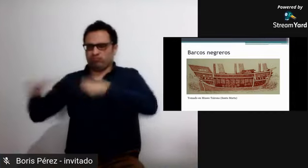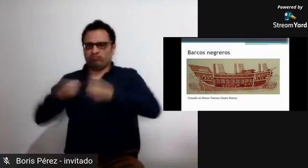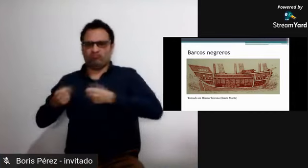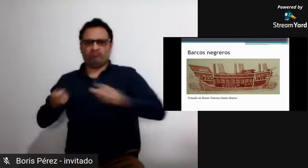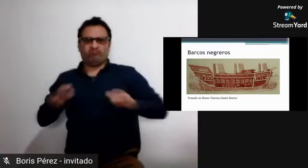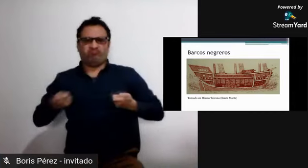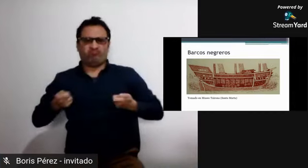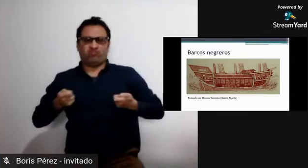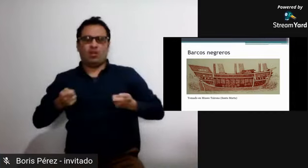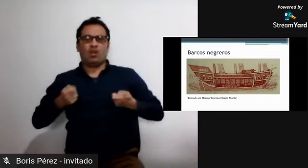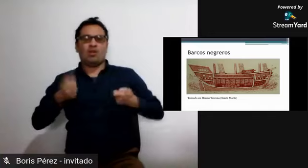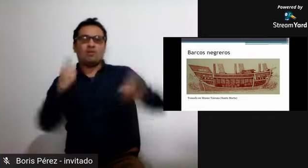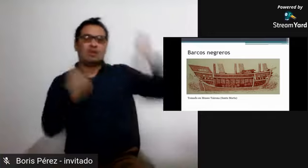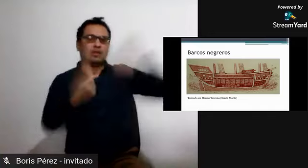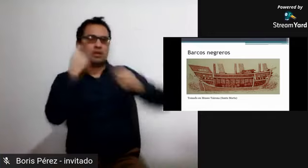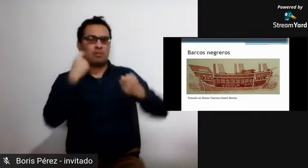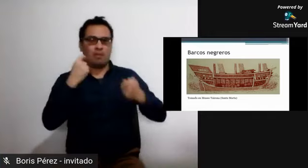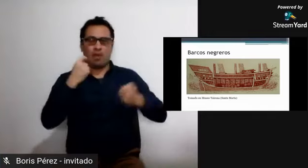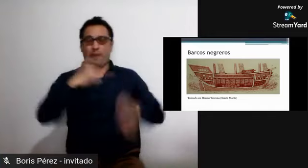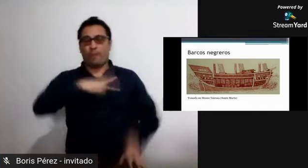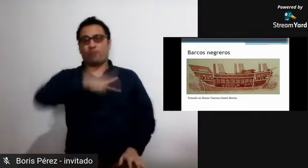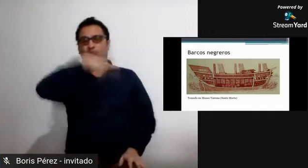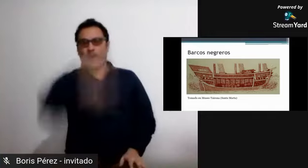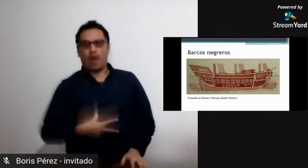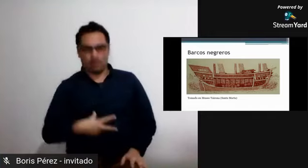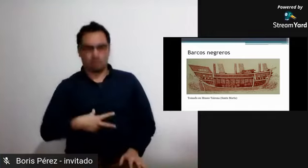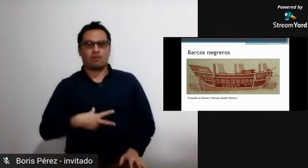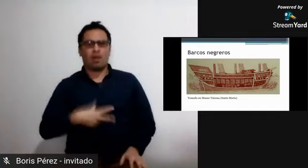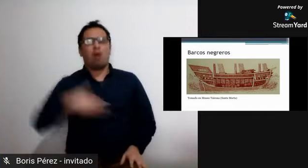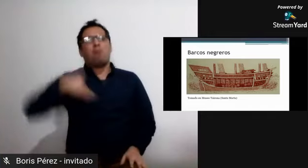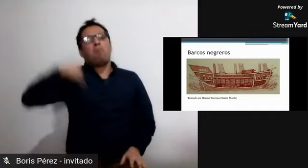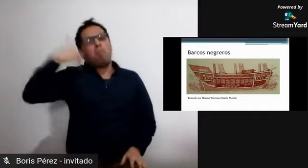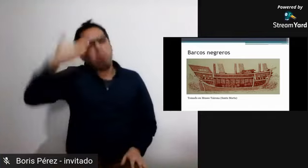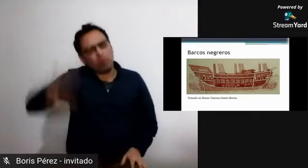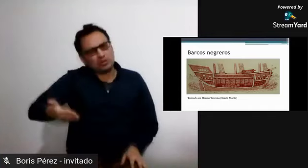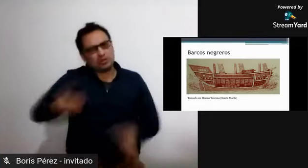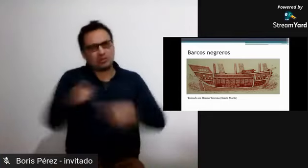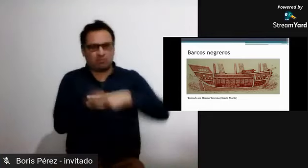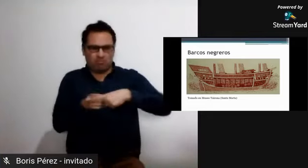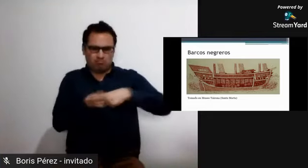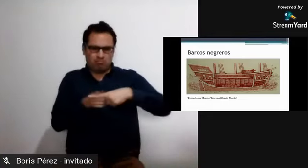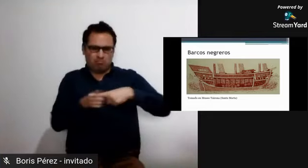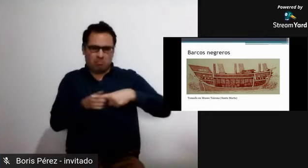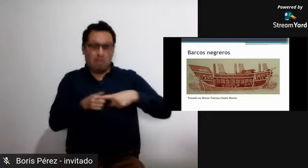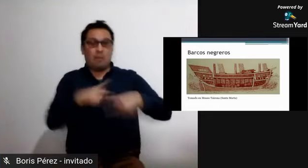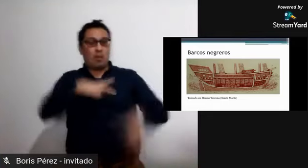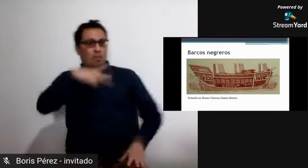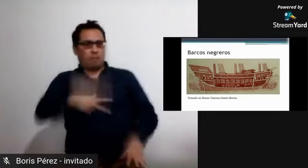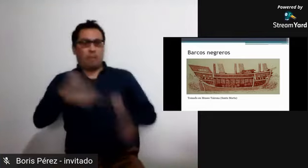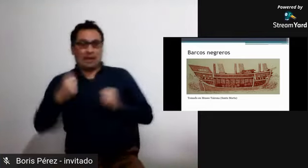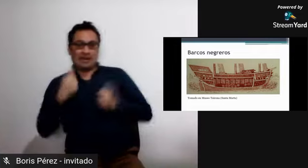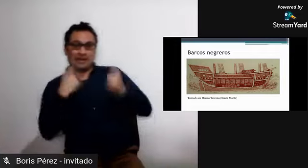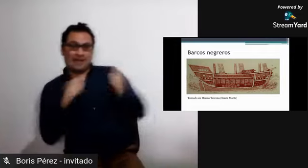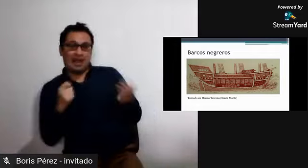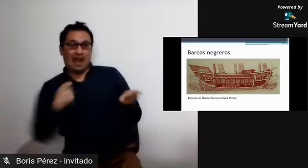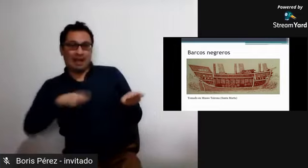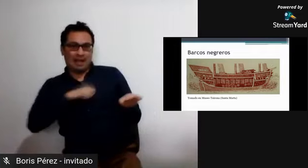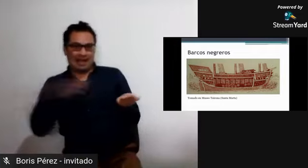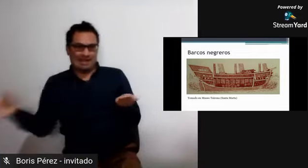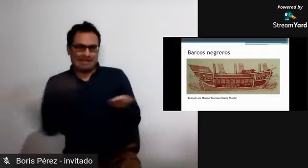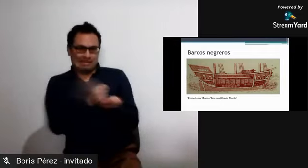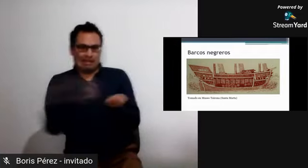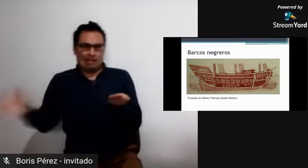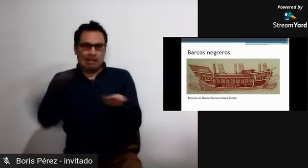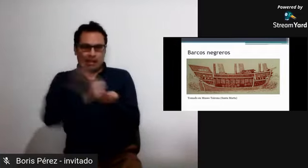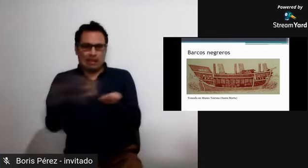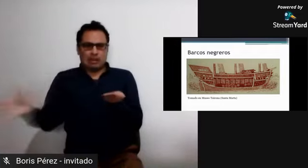y como les decía principalmente quienes tenían el control sobre la comercialización y el tráfico